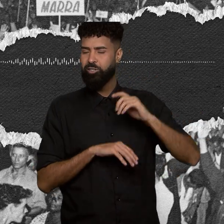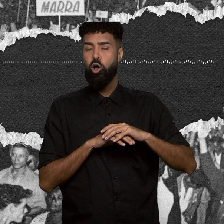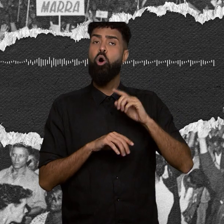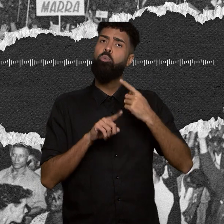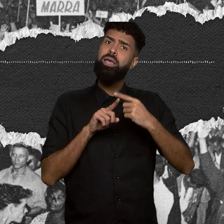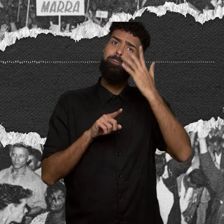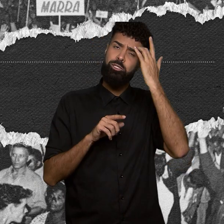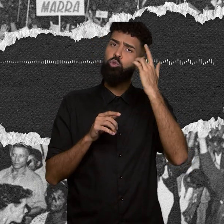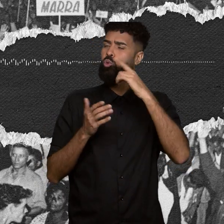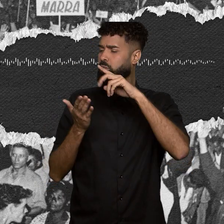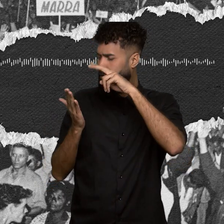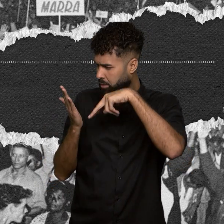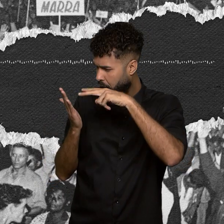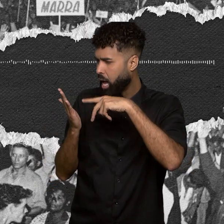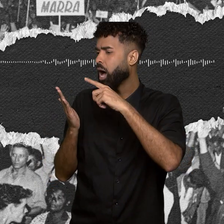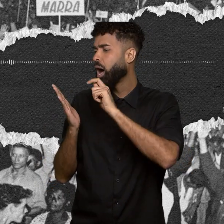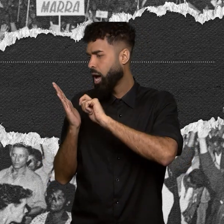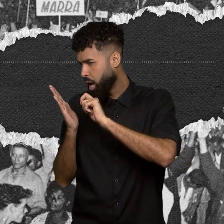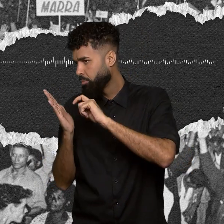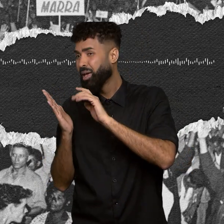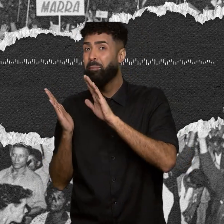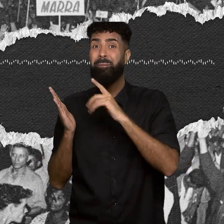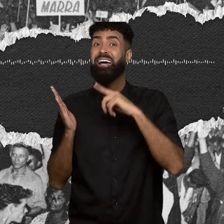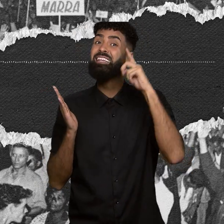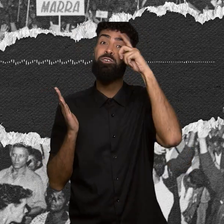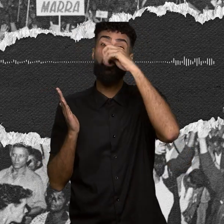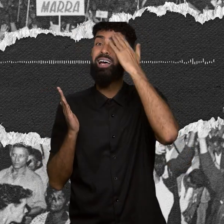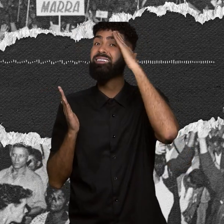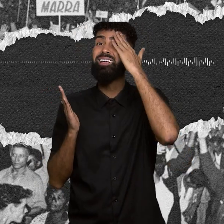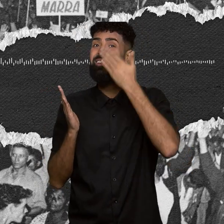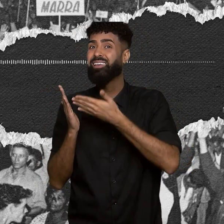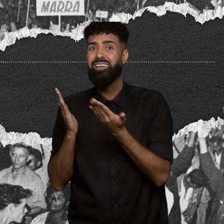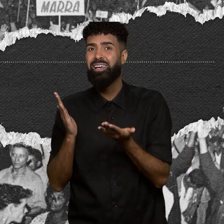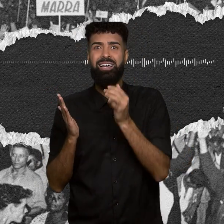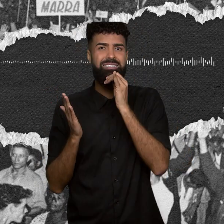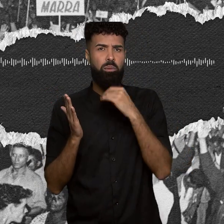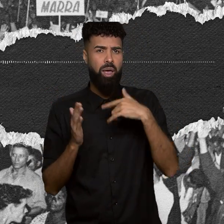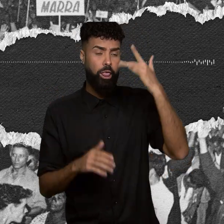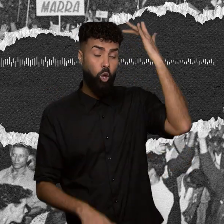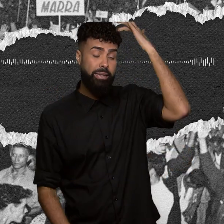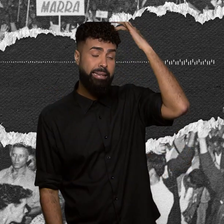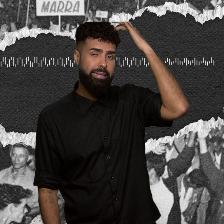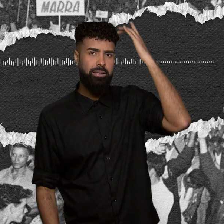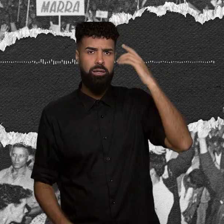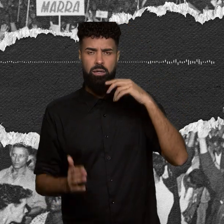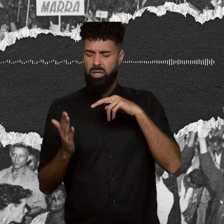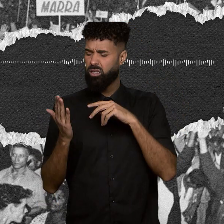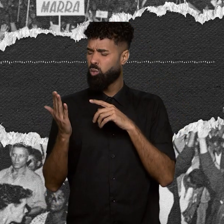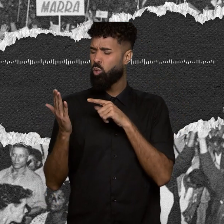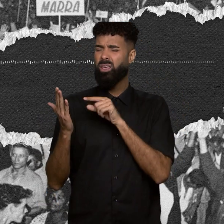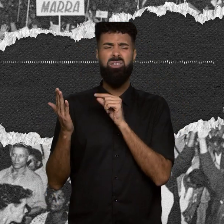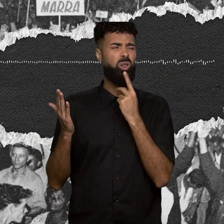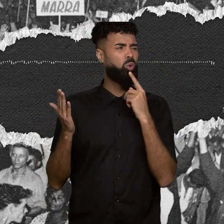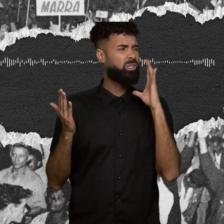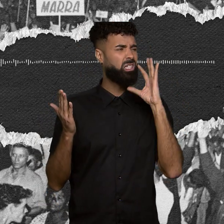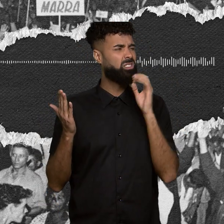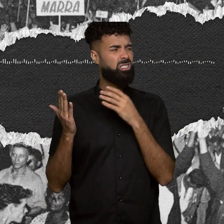mas tem dificuldade de entender aquilo, sabe? Como ironia, interpretação de texto. Agora, olhando para o método pensado antes de